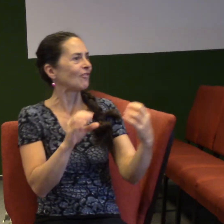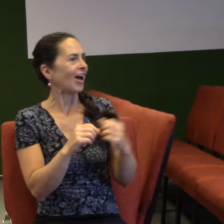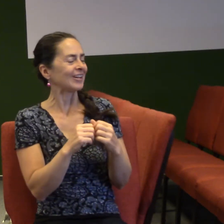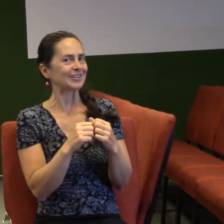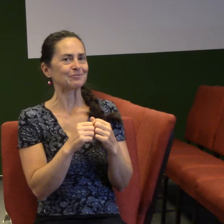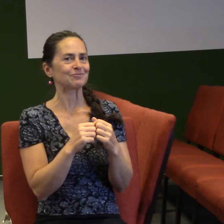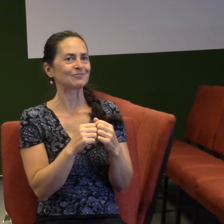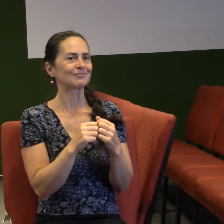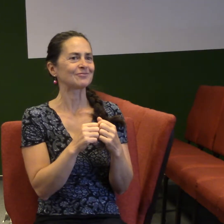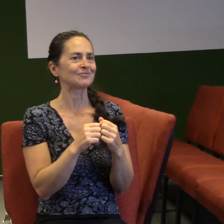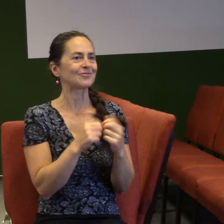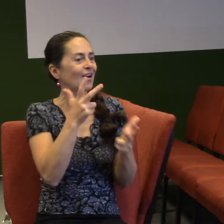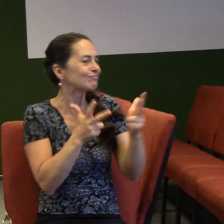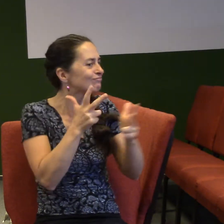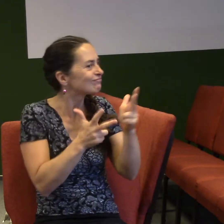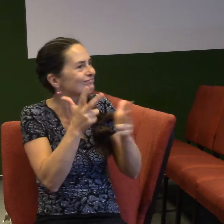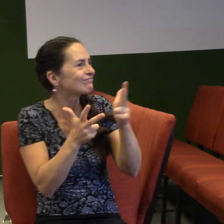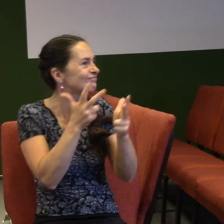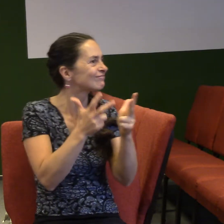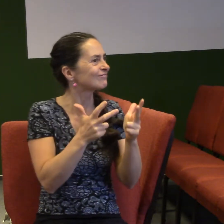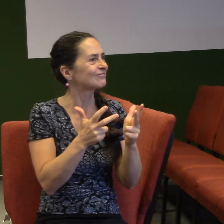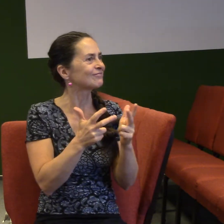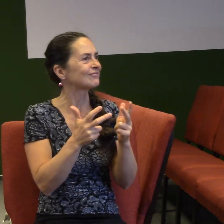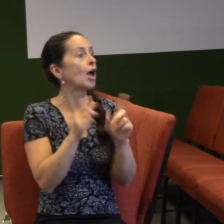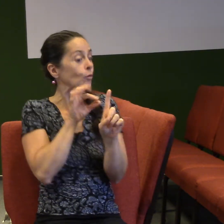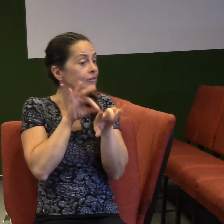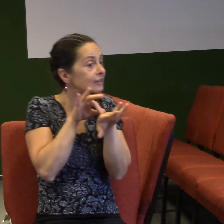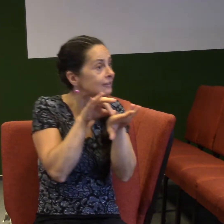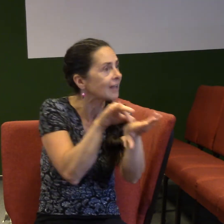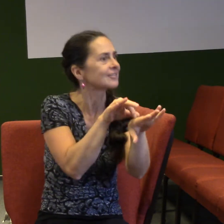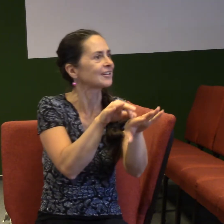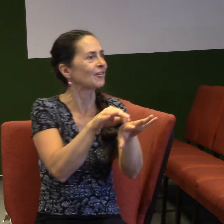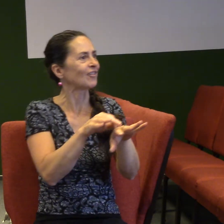On je někdo, kouho můžu následovat. On je někdo,